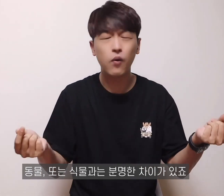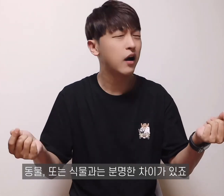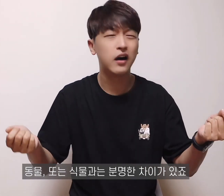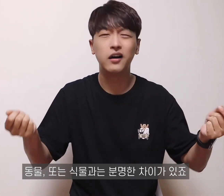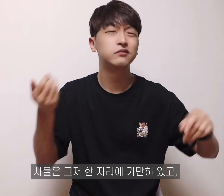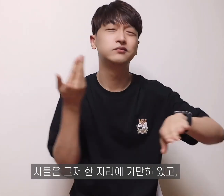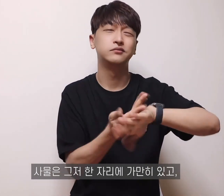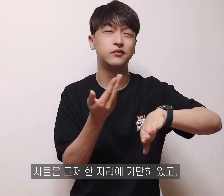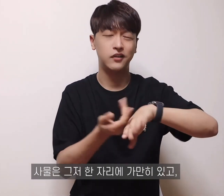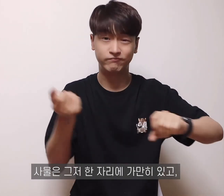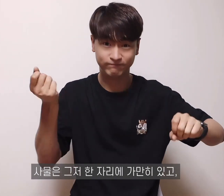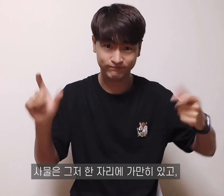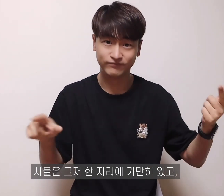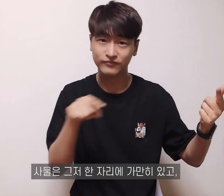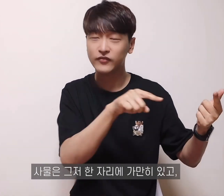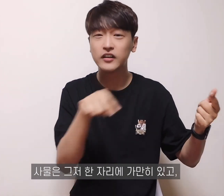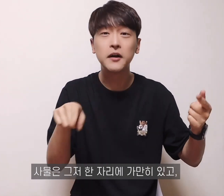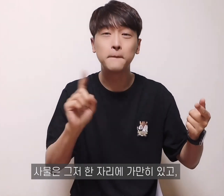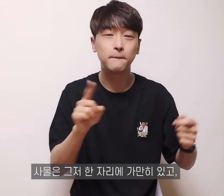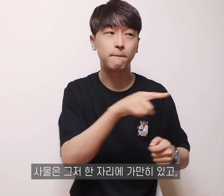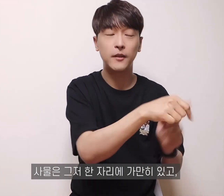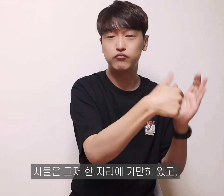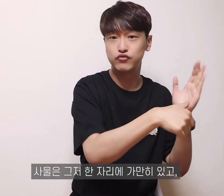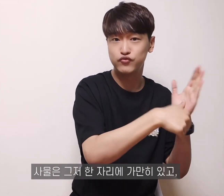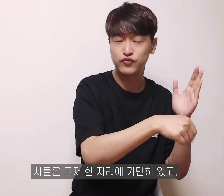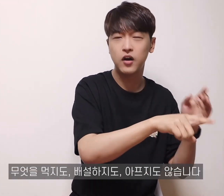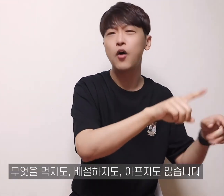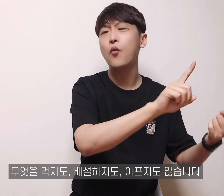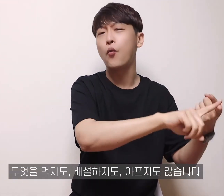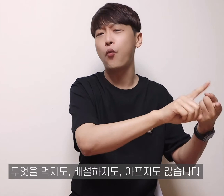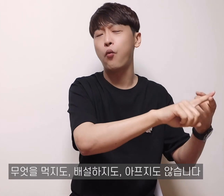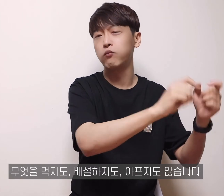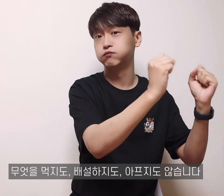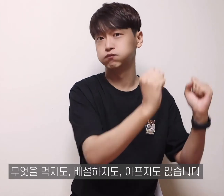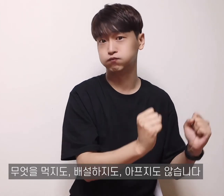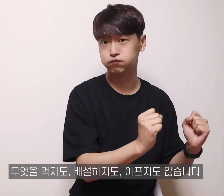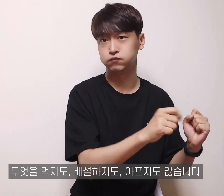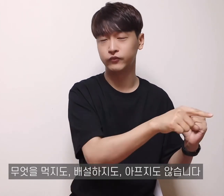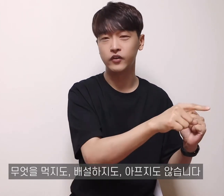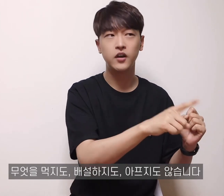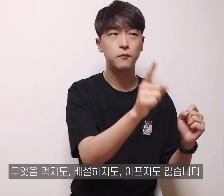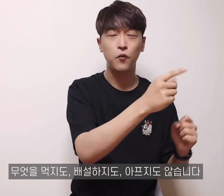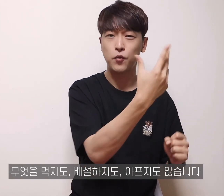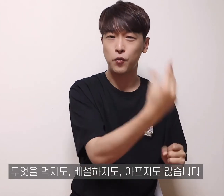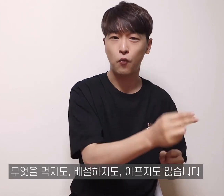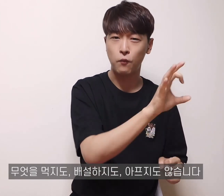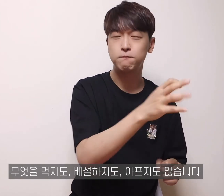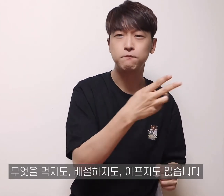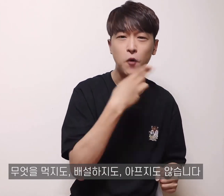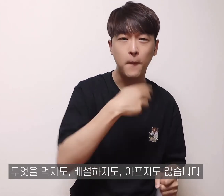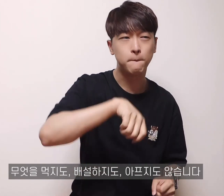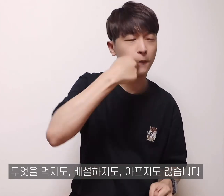사물은 그저 한자리에 가만히 있고 무엇을 먹지도, 배설하지도, 아프지도 않습니다